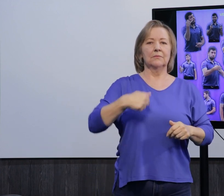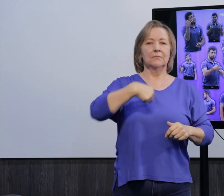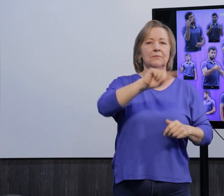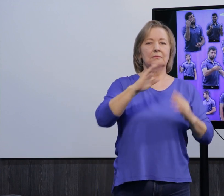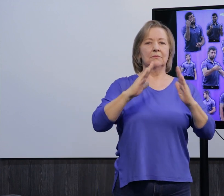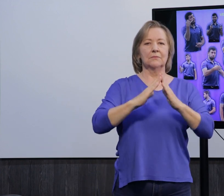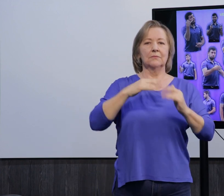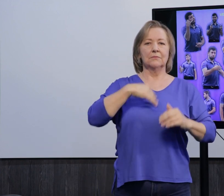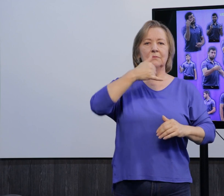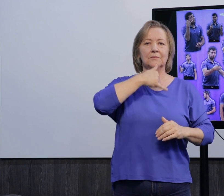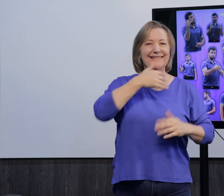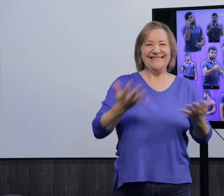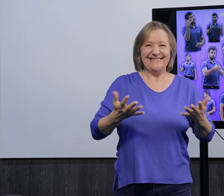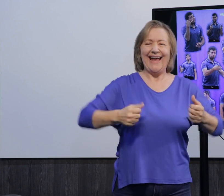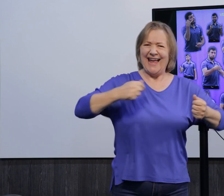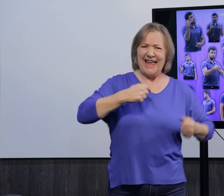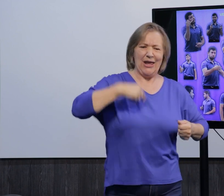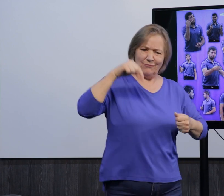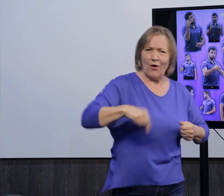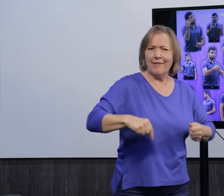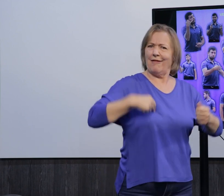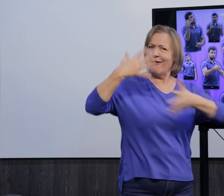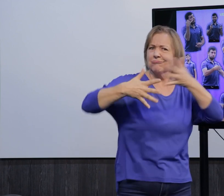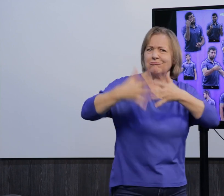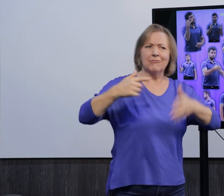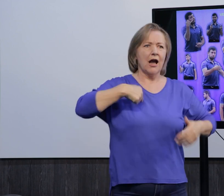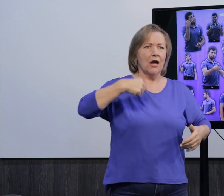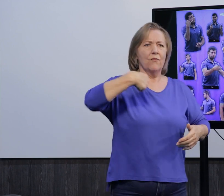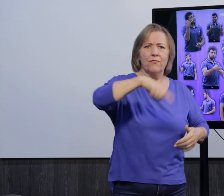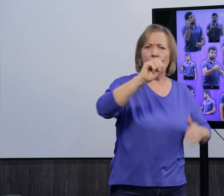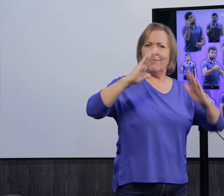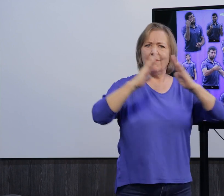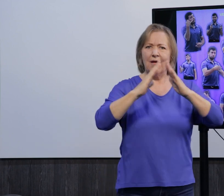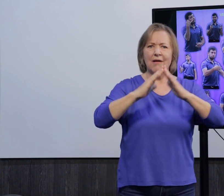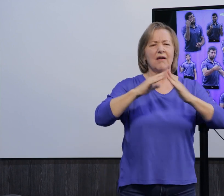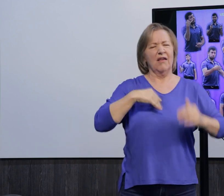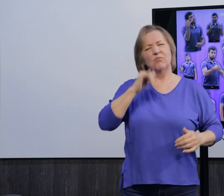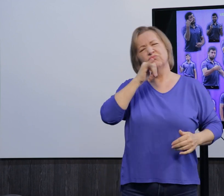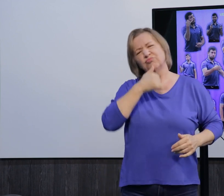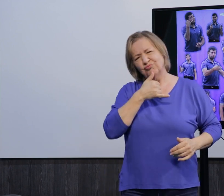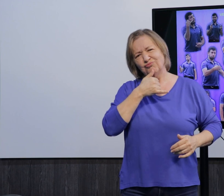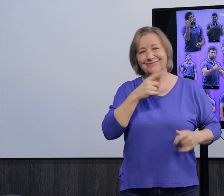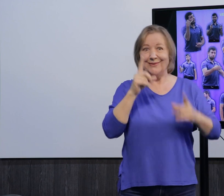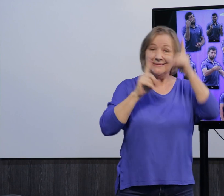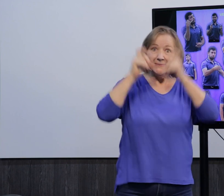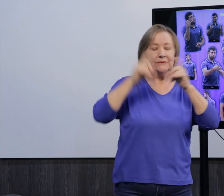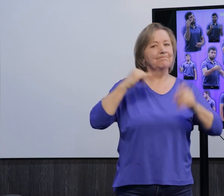uma Libras dessa forma, olha só, não tem, né, não combina, né, Então, eu preciso fazer a expressão, ah, eu tô triste.